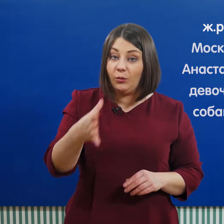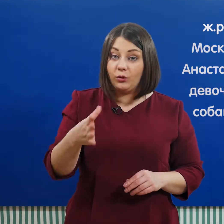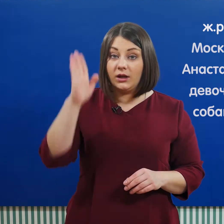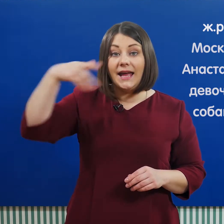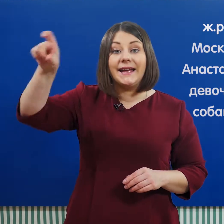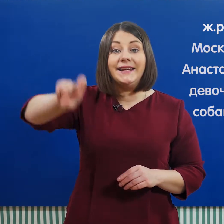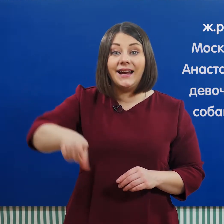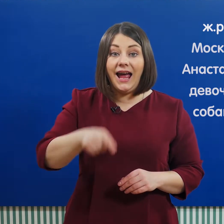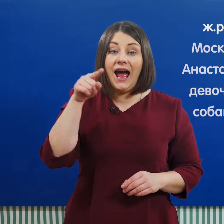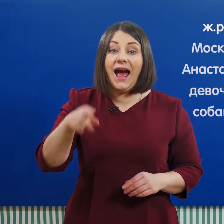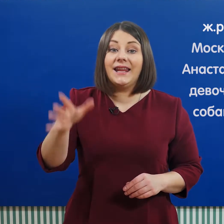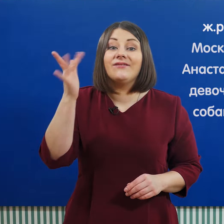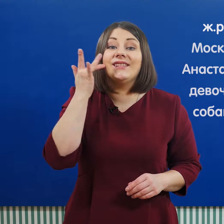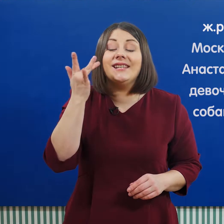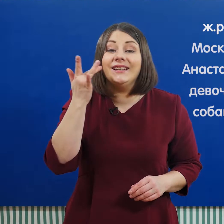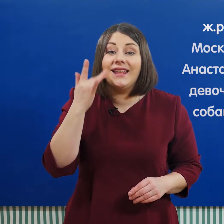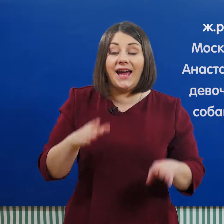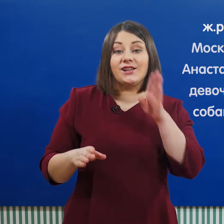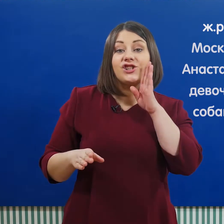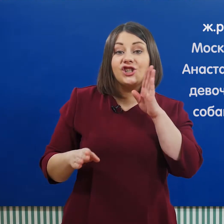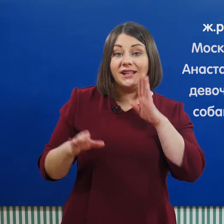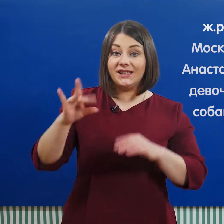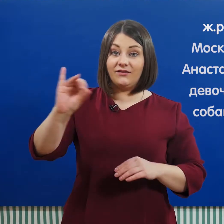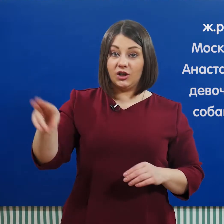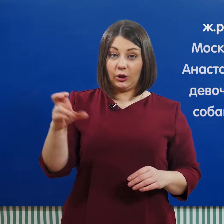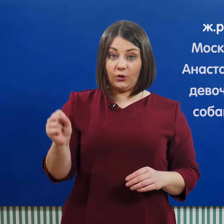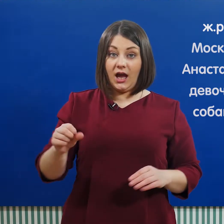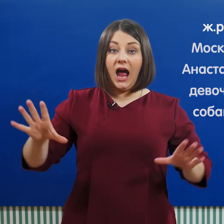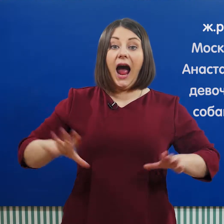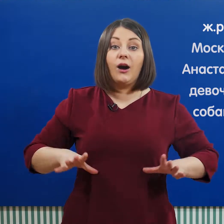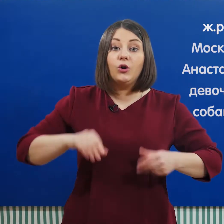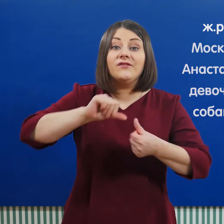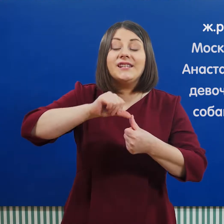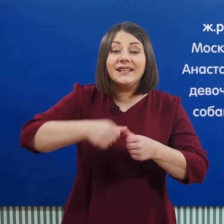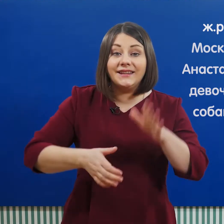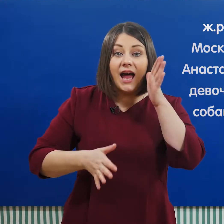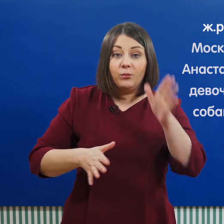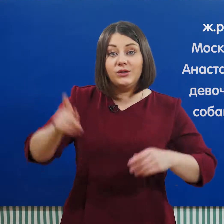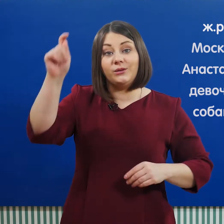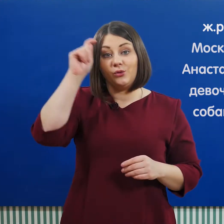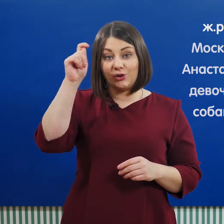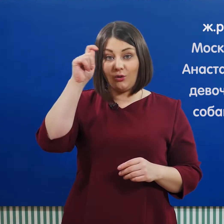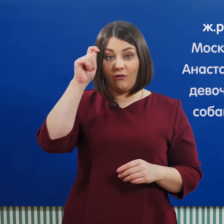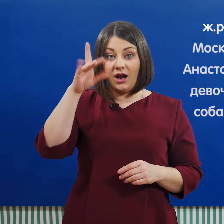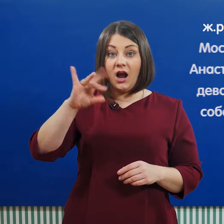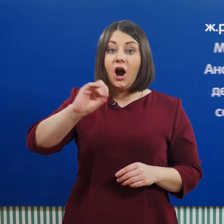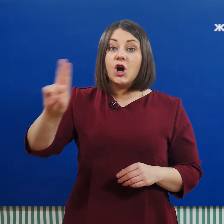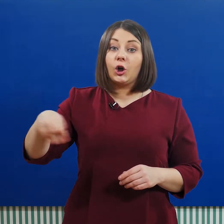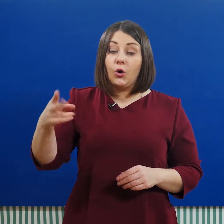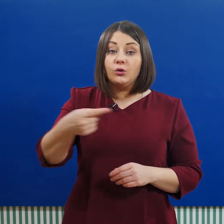могут. Река – она всегда женского рода, а конь всегда будет мужского. Род